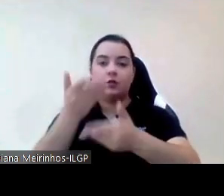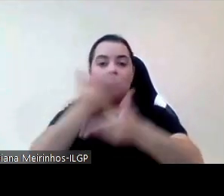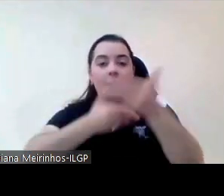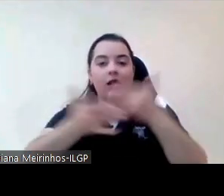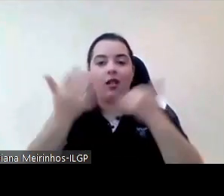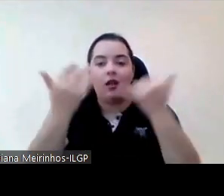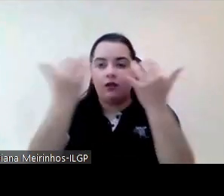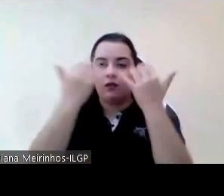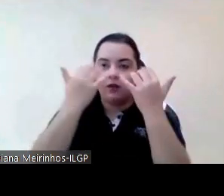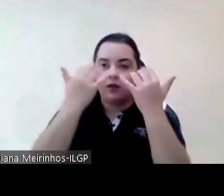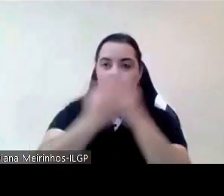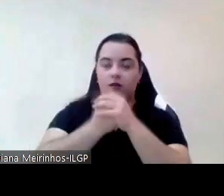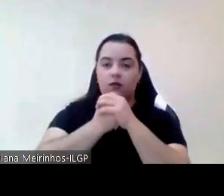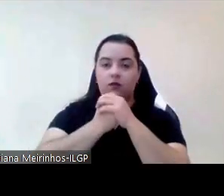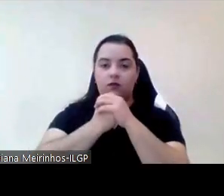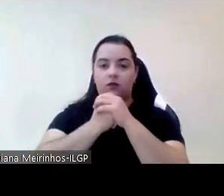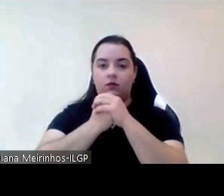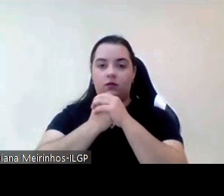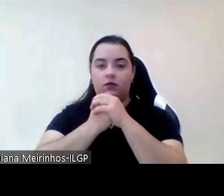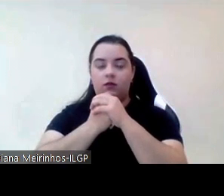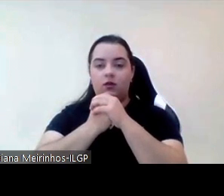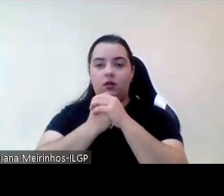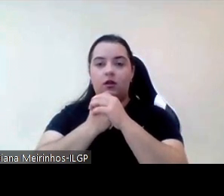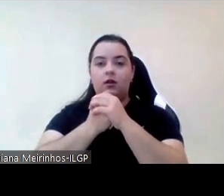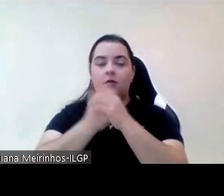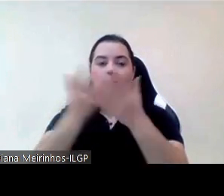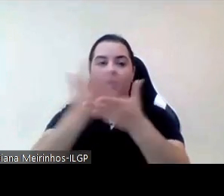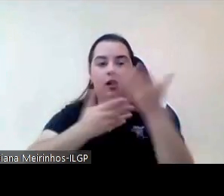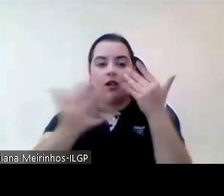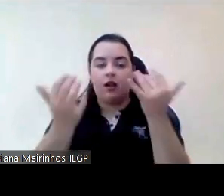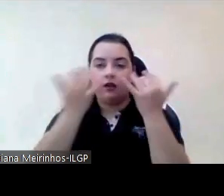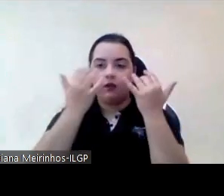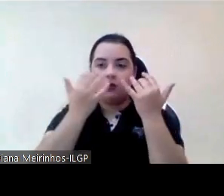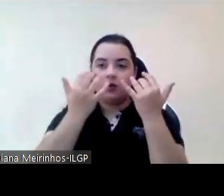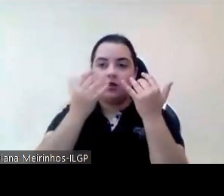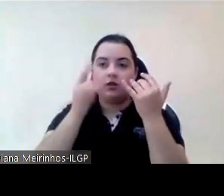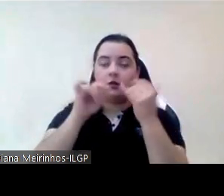e partilha de informação também com todas estas entidades